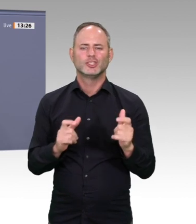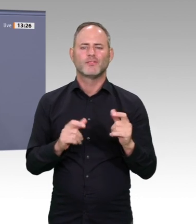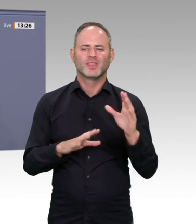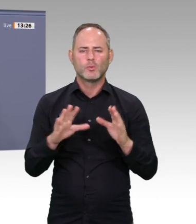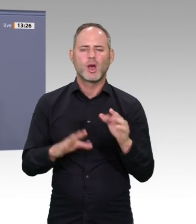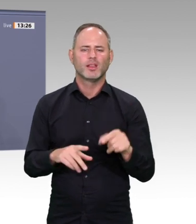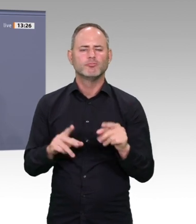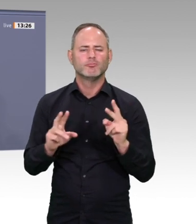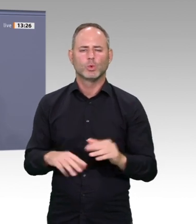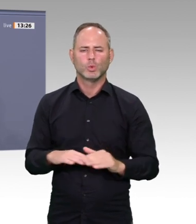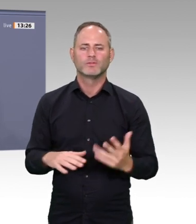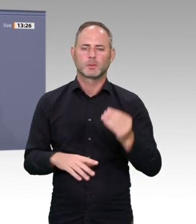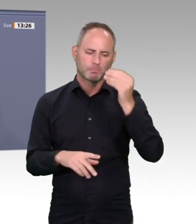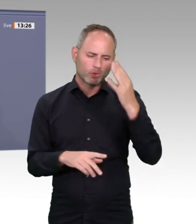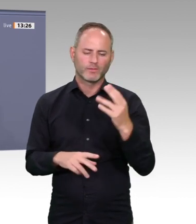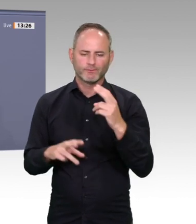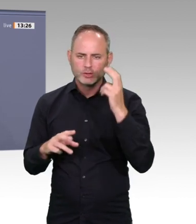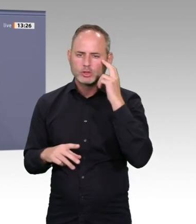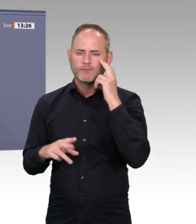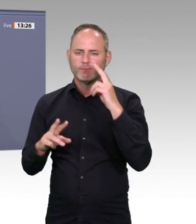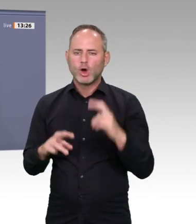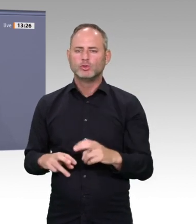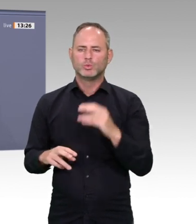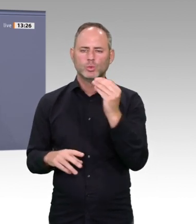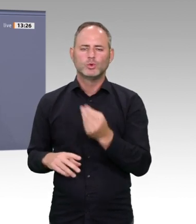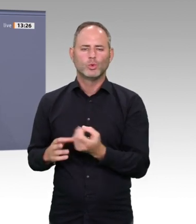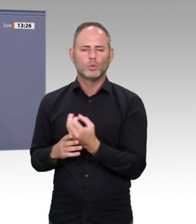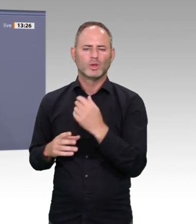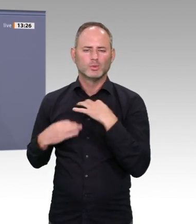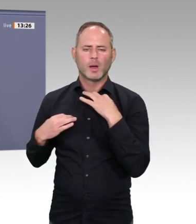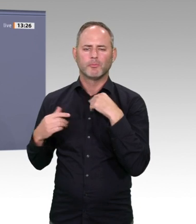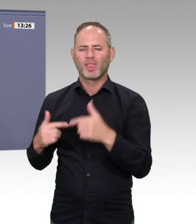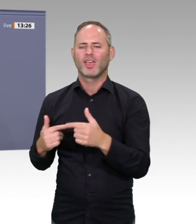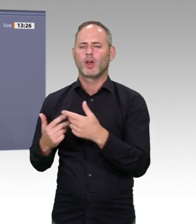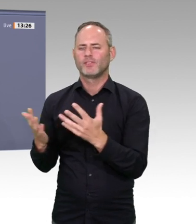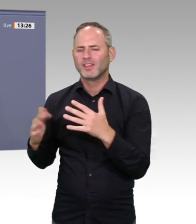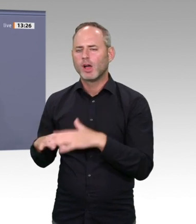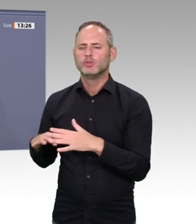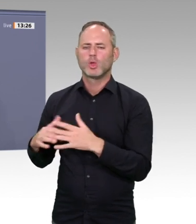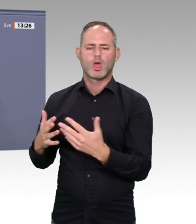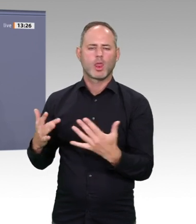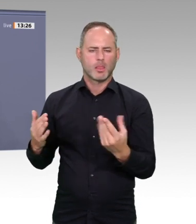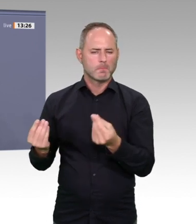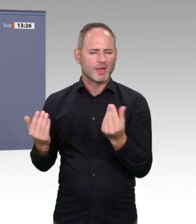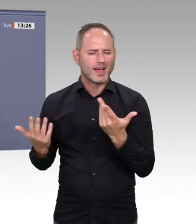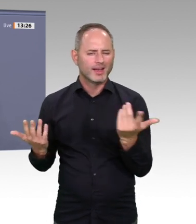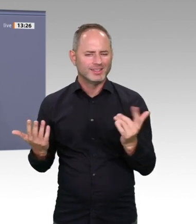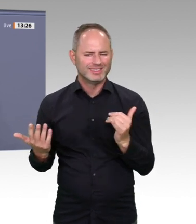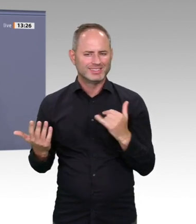Generationen tatsächlich gerechtere Chancen, wie Frau Giffey gerade angekündigt hat bzw. versprochen hat, gerechtere Chancen bieten wollen